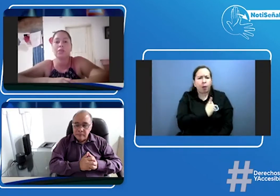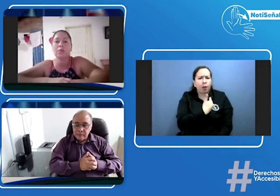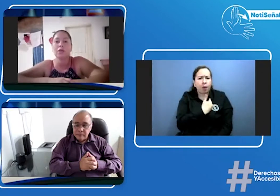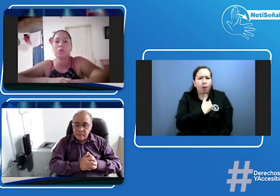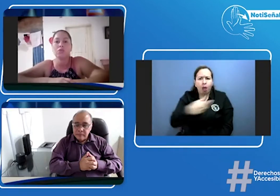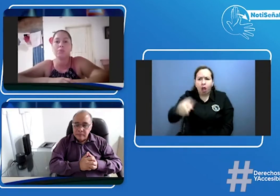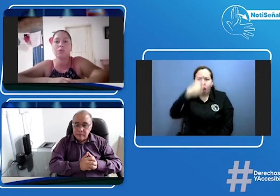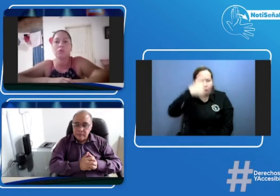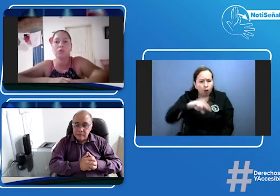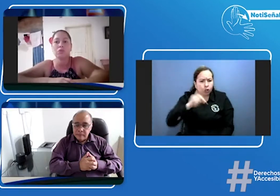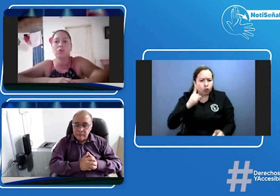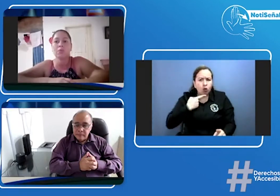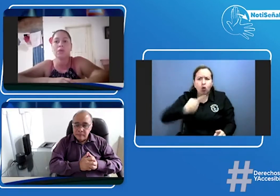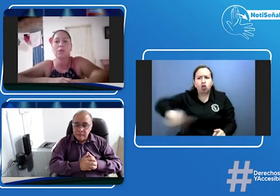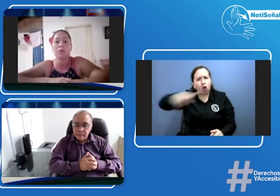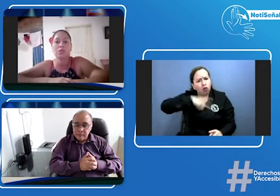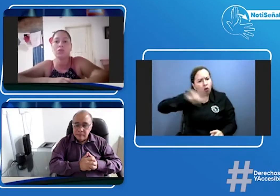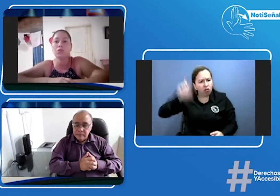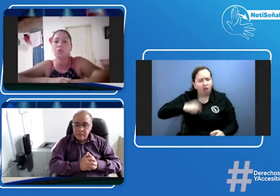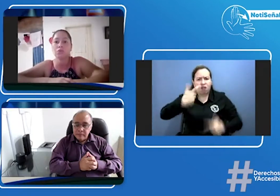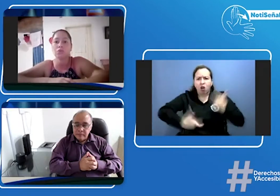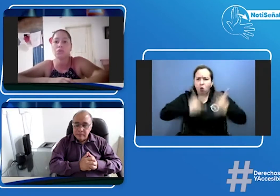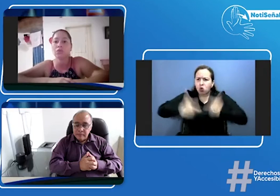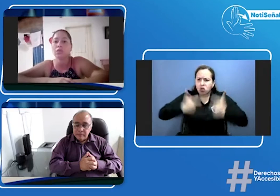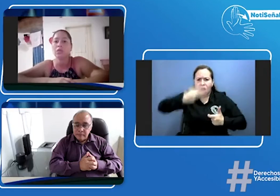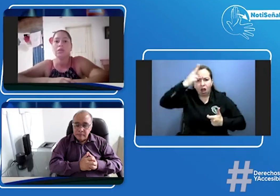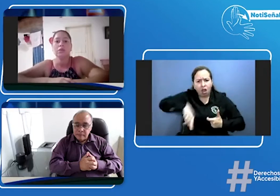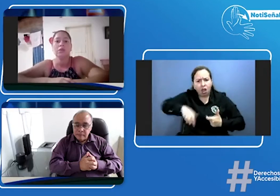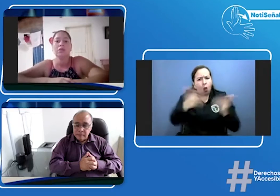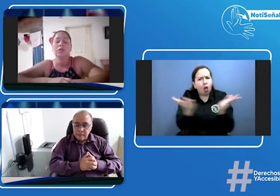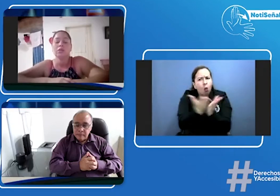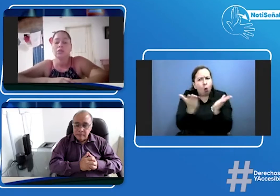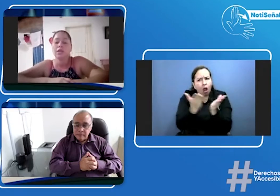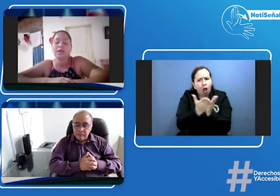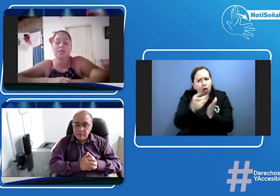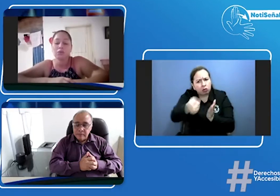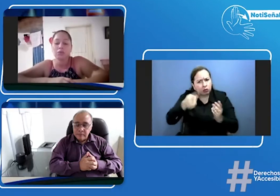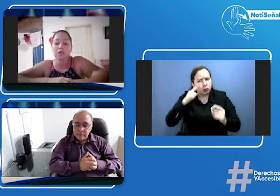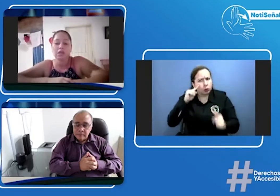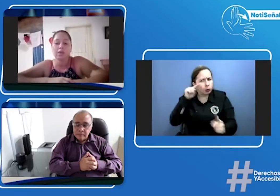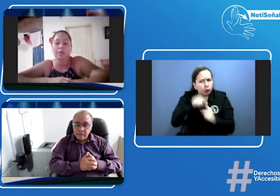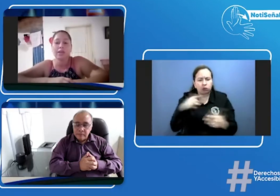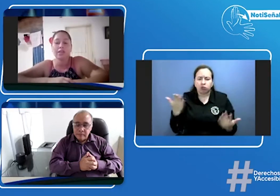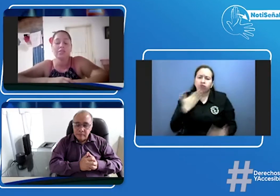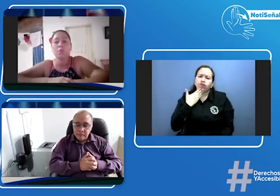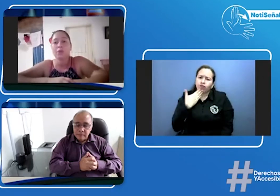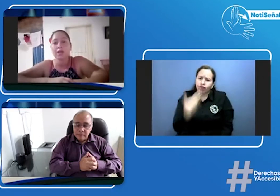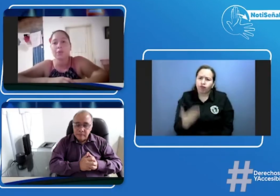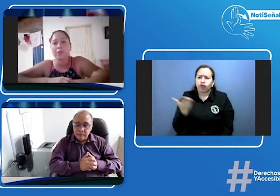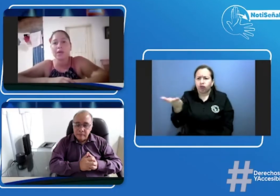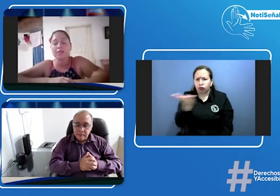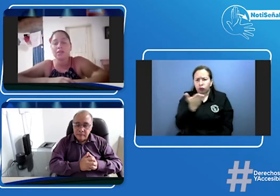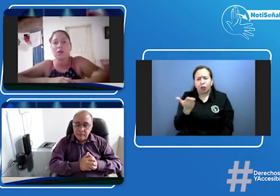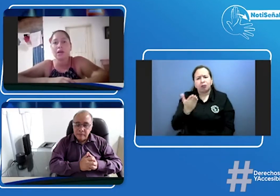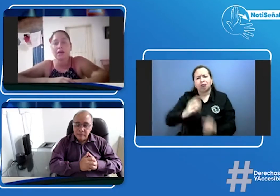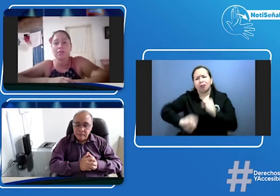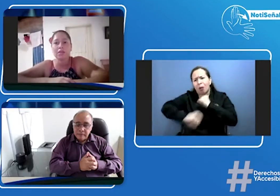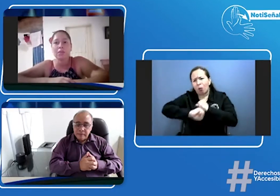que luchar por nuestros hijos por la educación de nuestros hijos y gracias a ustedes y la verdad que si nos pueden ayudar se los agradeceríamos